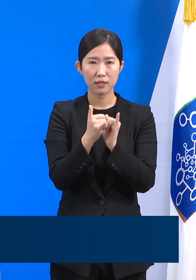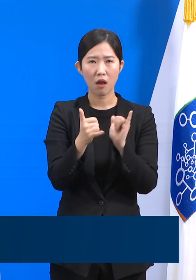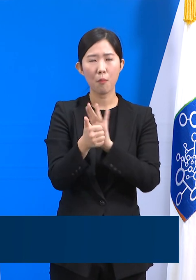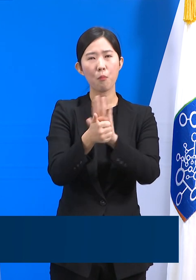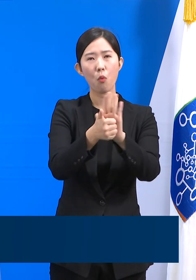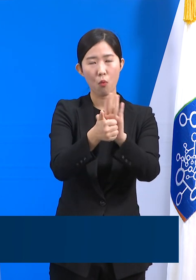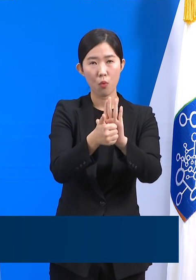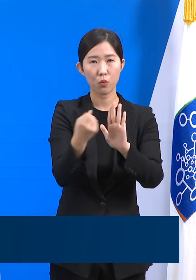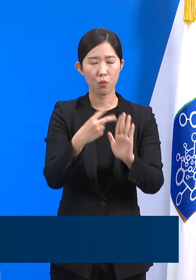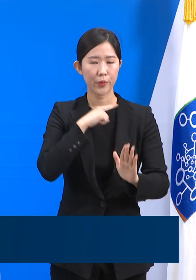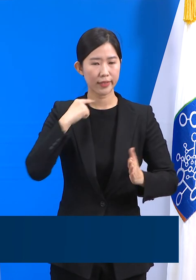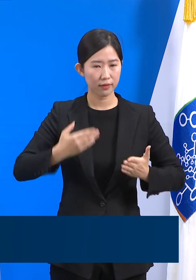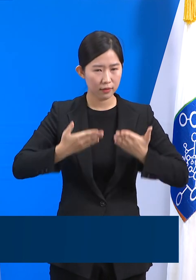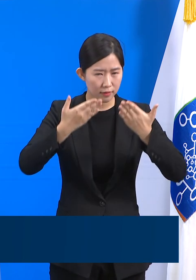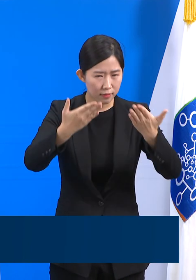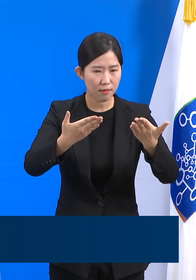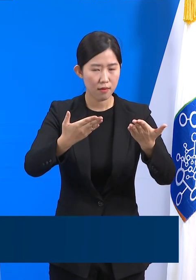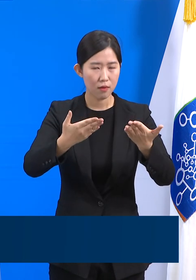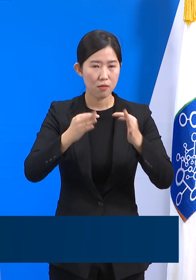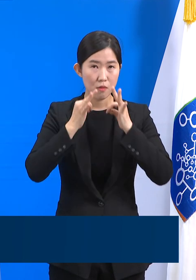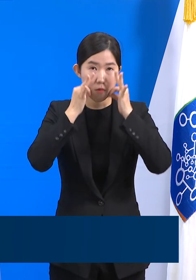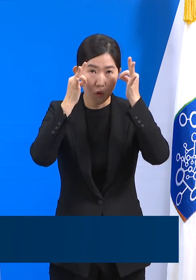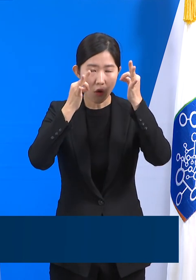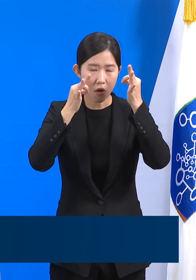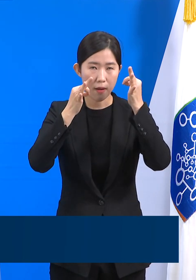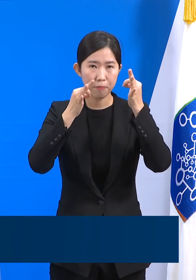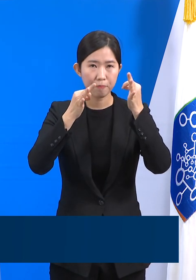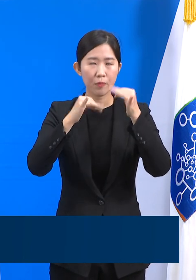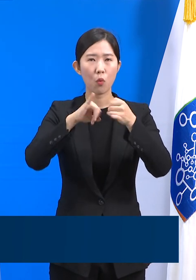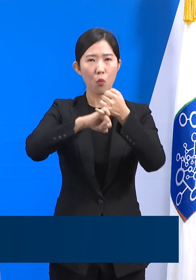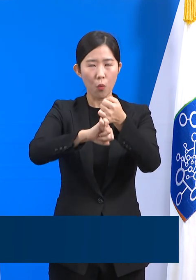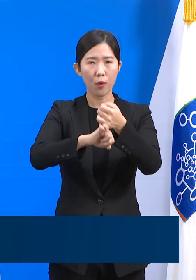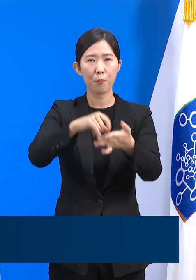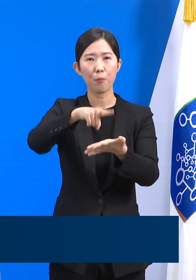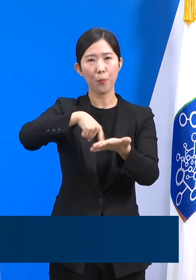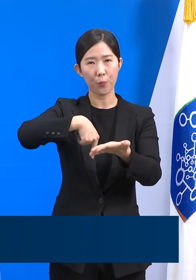헌신과 희생에 상응하는 합당한 지원, 보상도 약속드립니다.